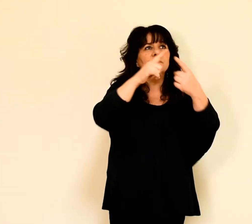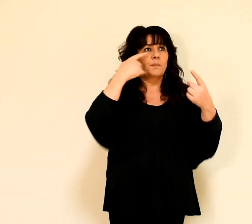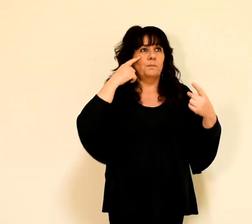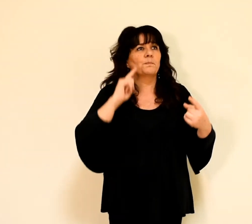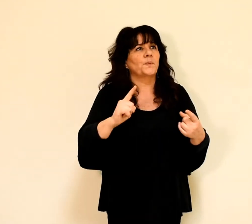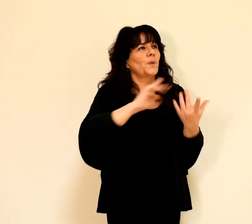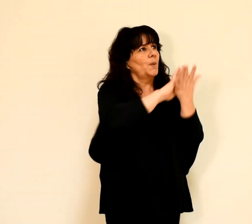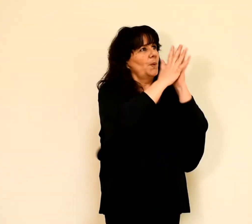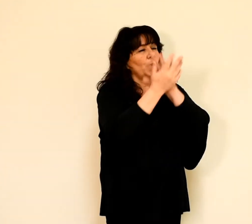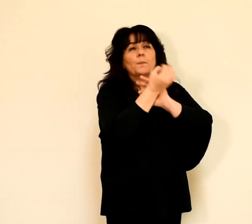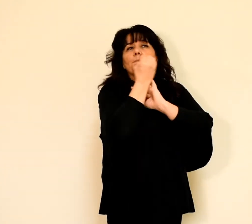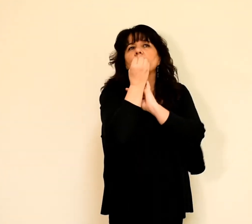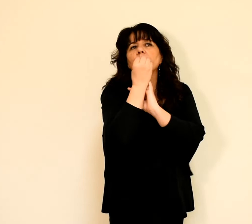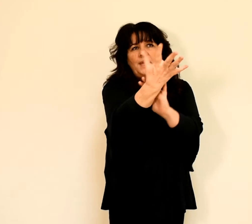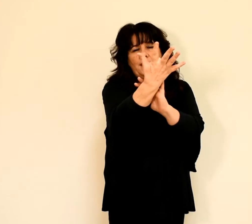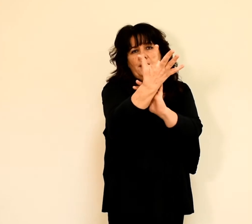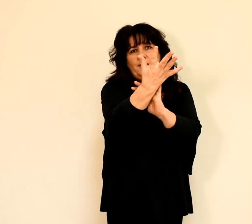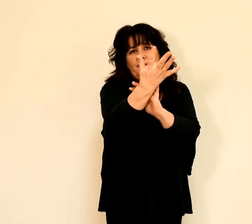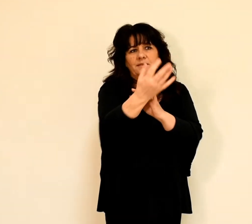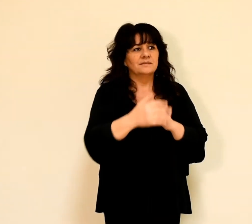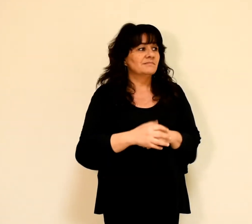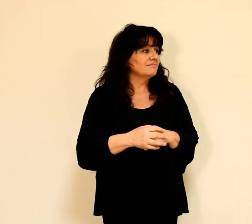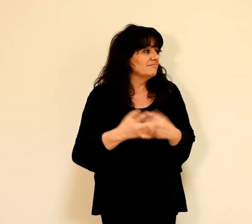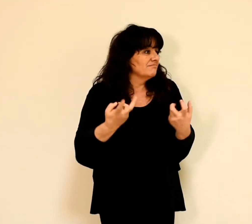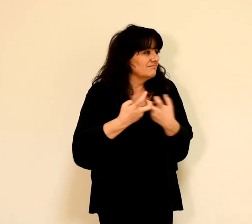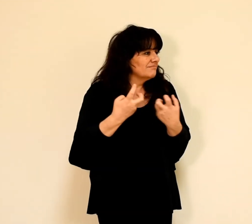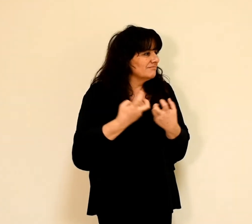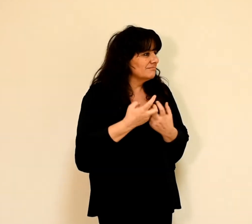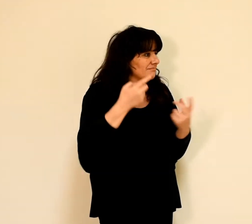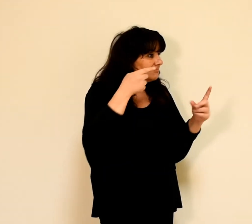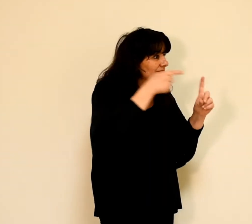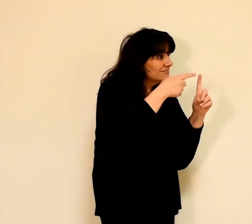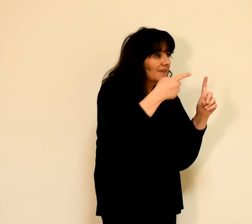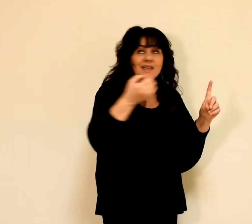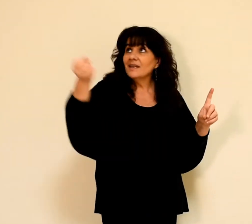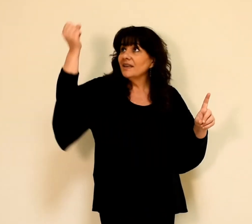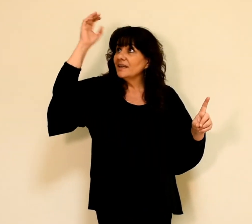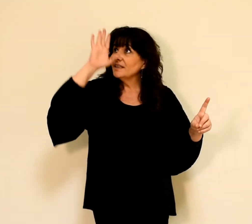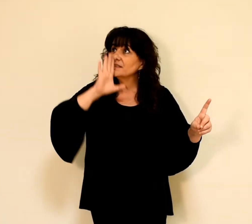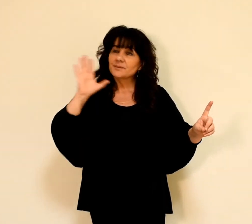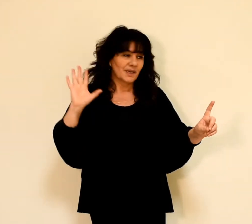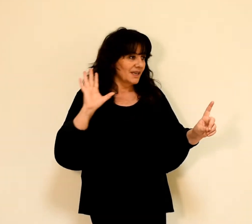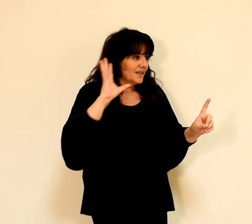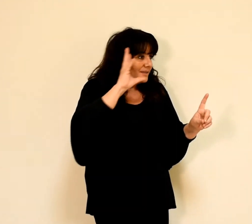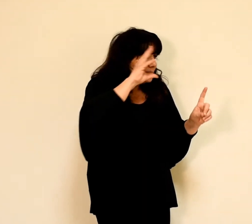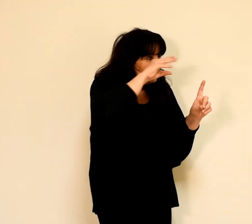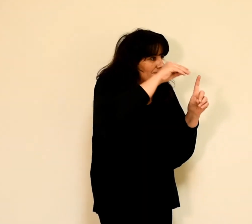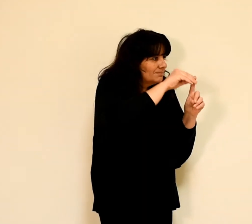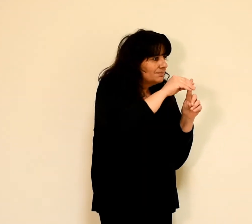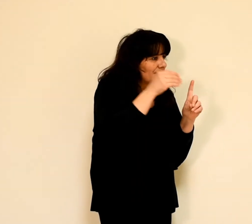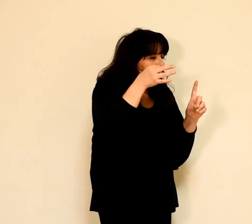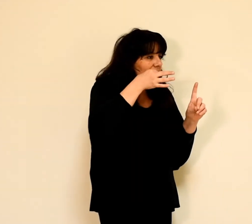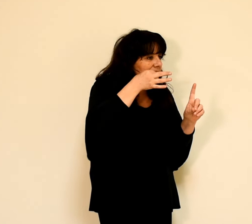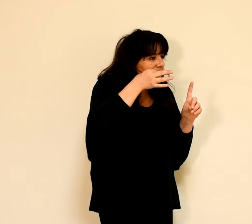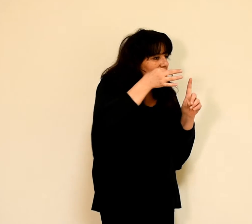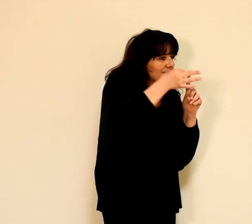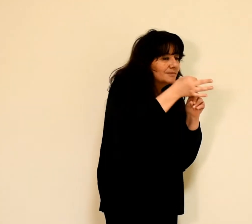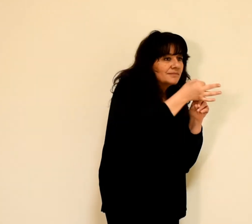A celui-ci est donnée par l'esprit une parole de sagesse. A un autre,